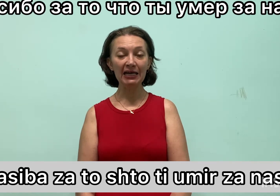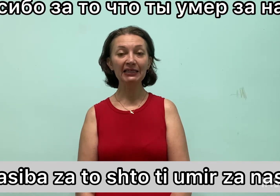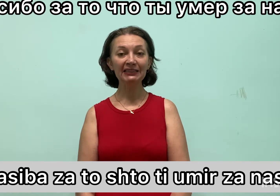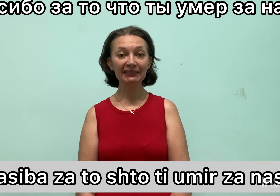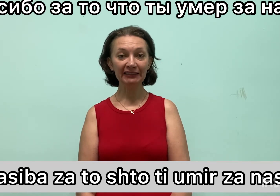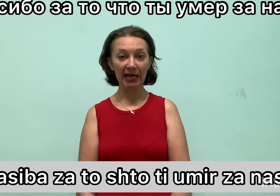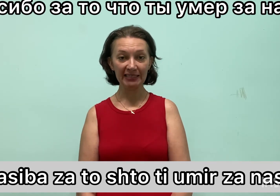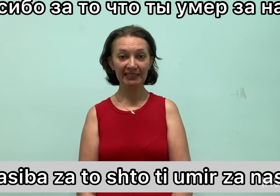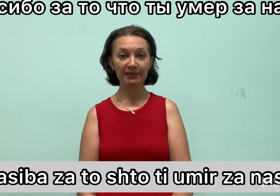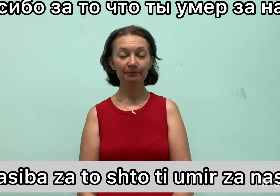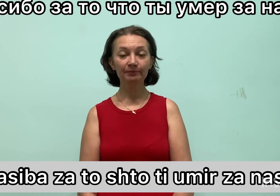нас.